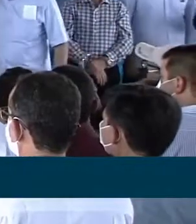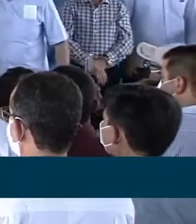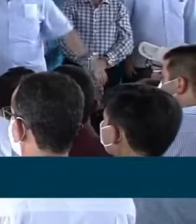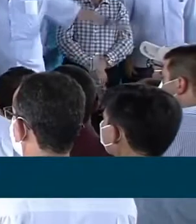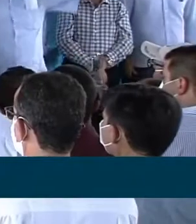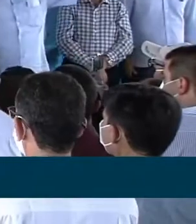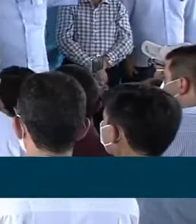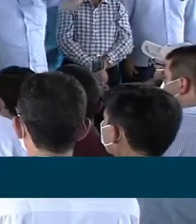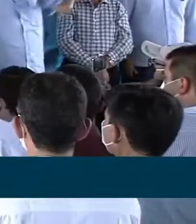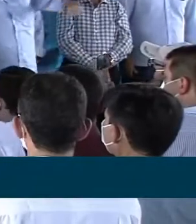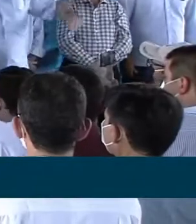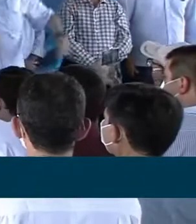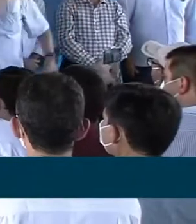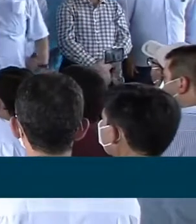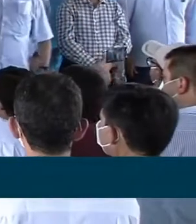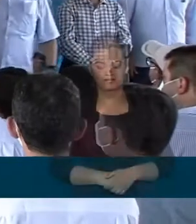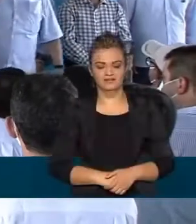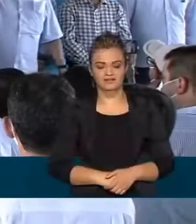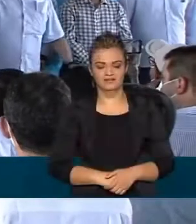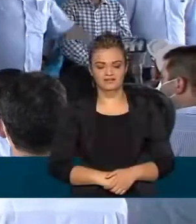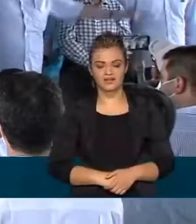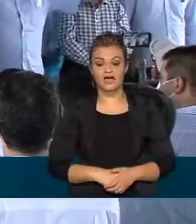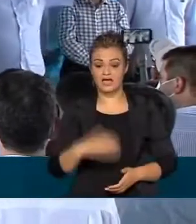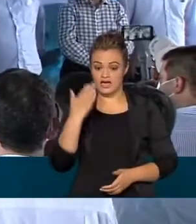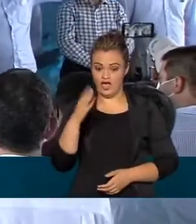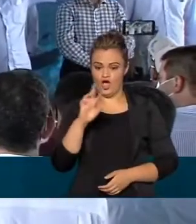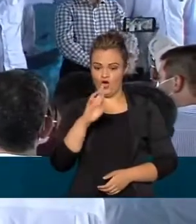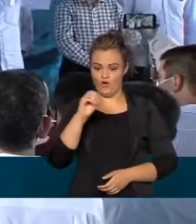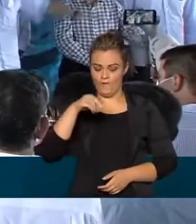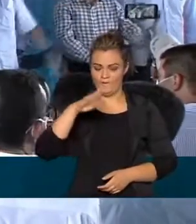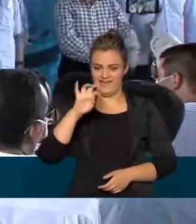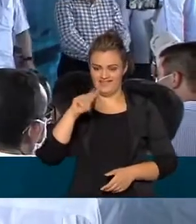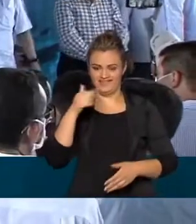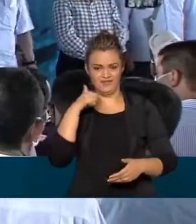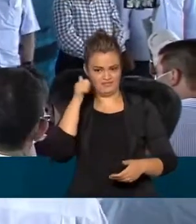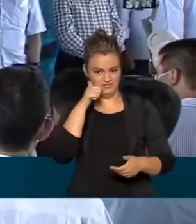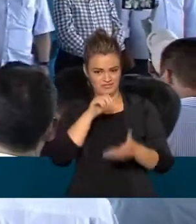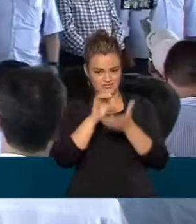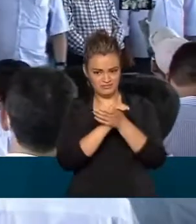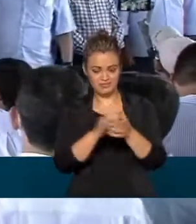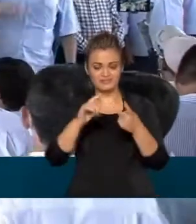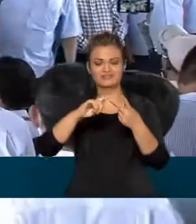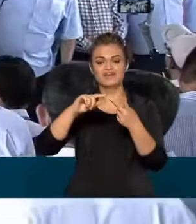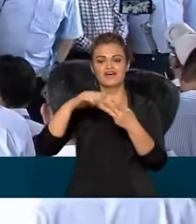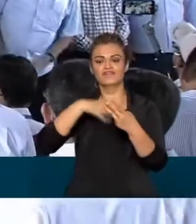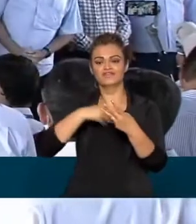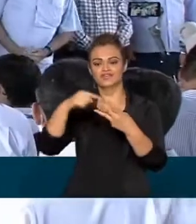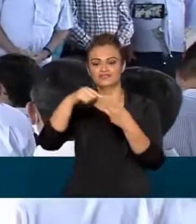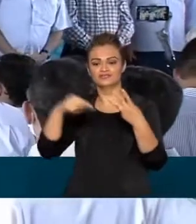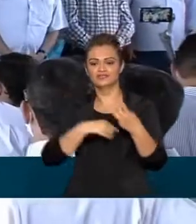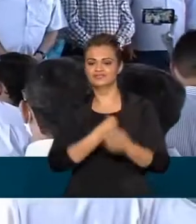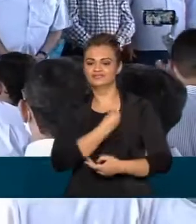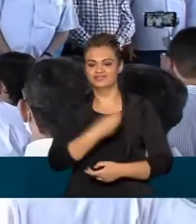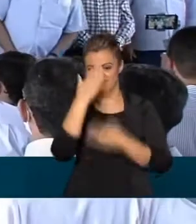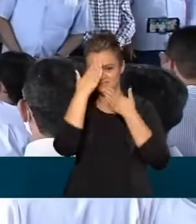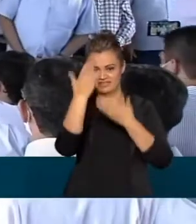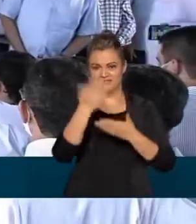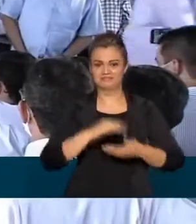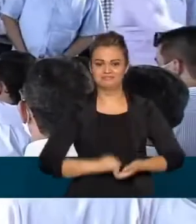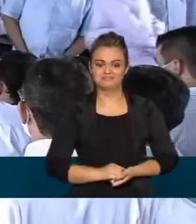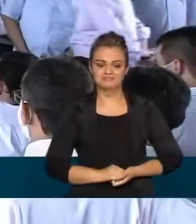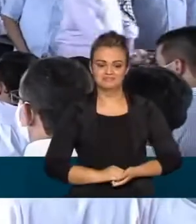Joaquim Neto, e, óbvio, Roberta Roma, minha amada esposa, Clarice e Joãozinho aqui também presentes na plateia. Obrigado.